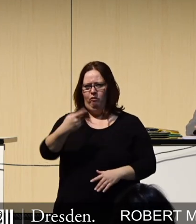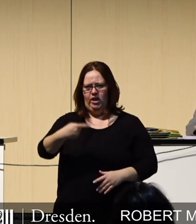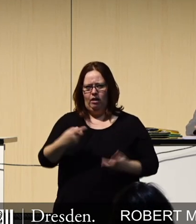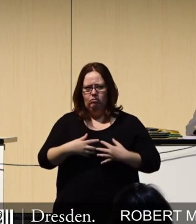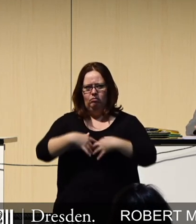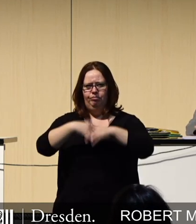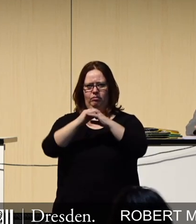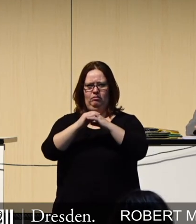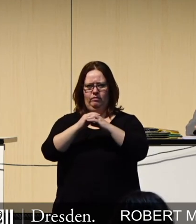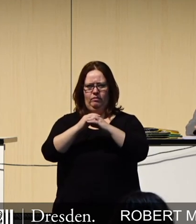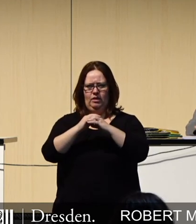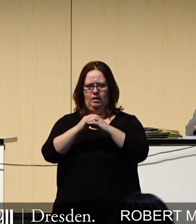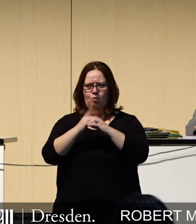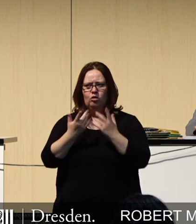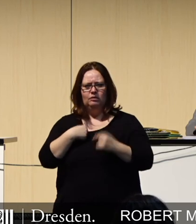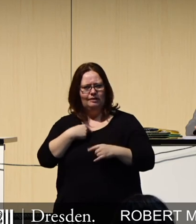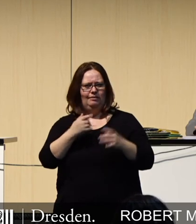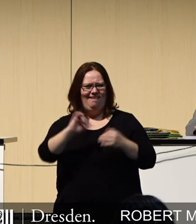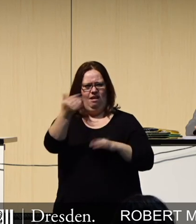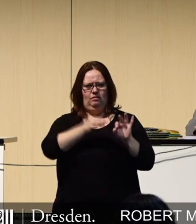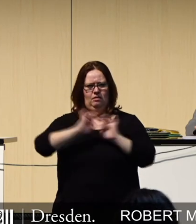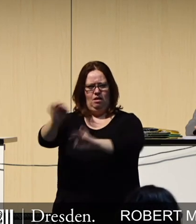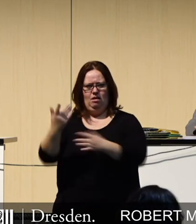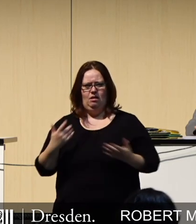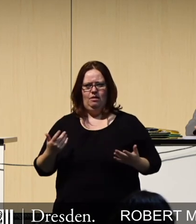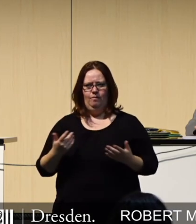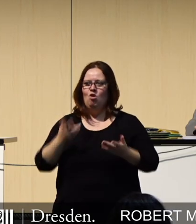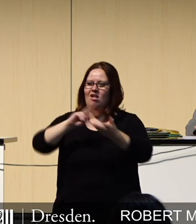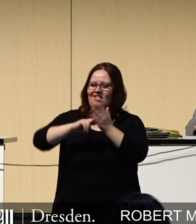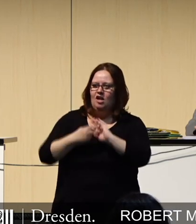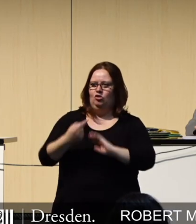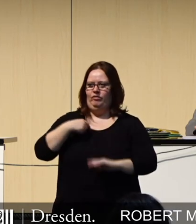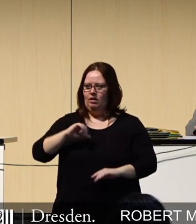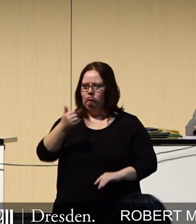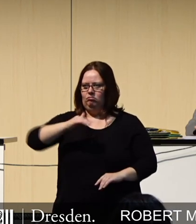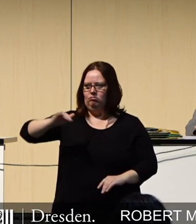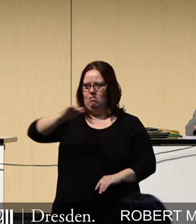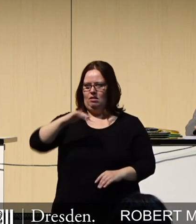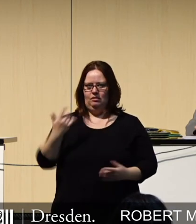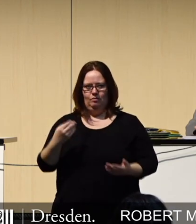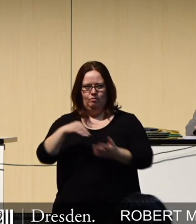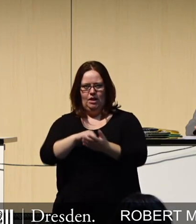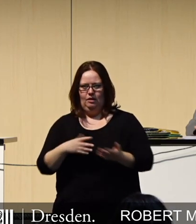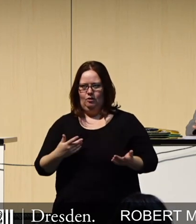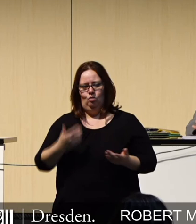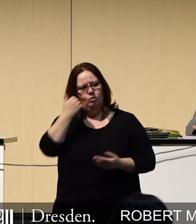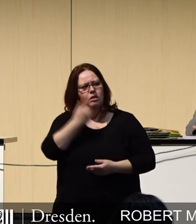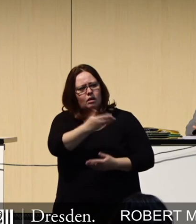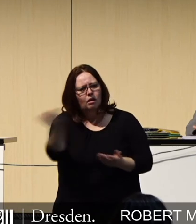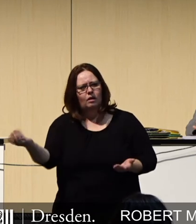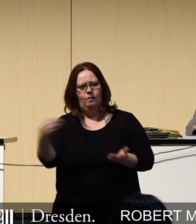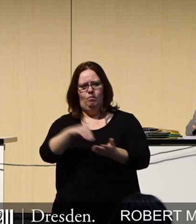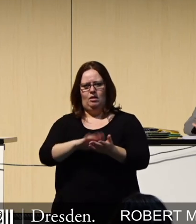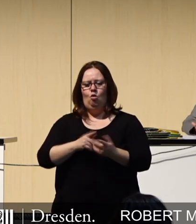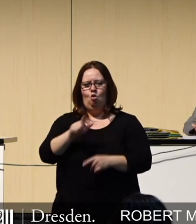mal in etwas führend zu sein, bei einer Technologie ein führender Standort zu sein. Und ich lade Sie alle dazu ein,